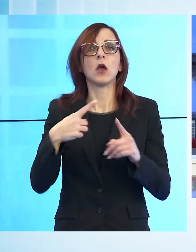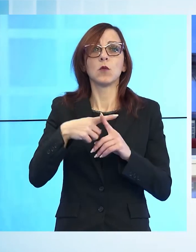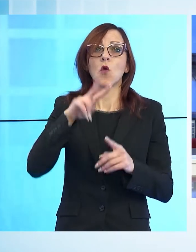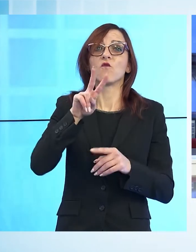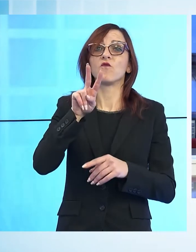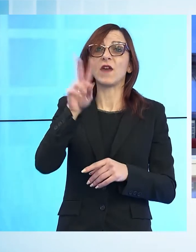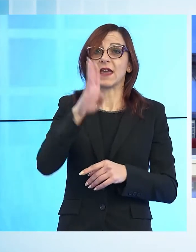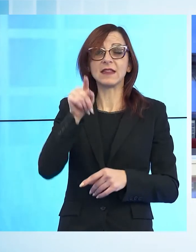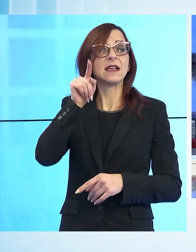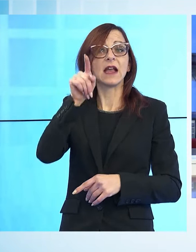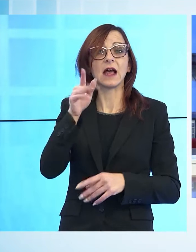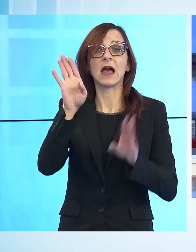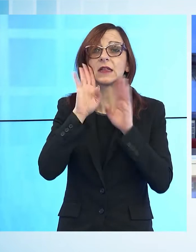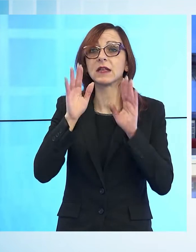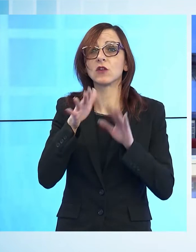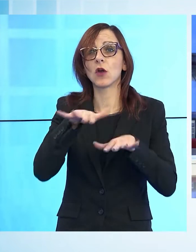mareggiate e vento forte.